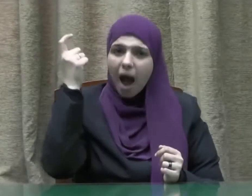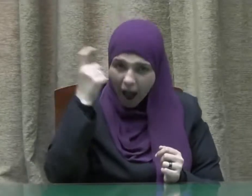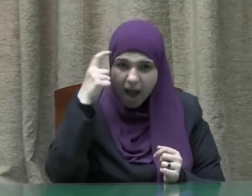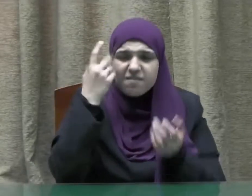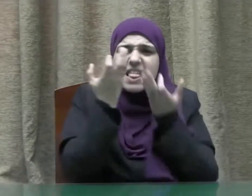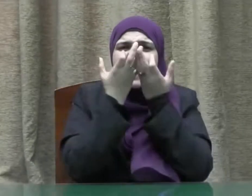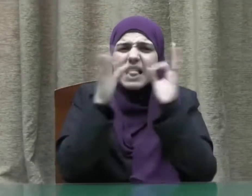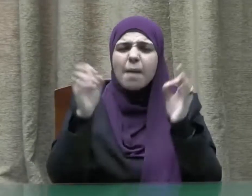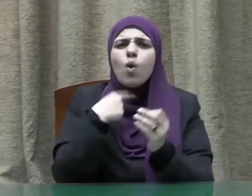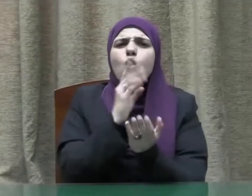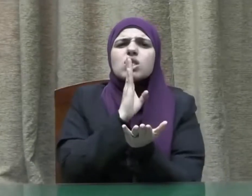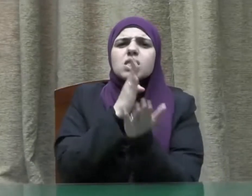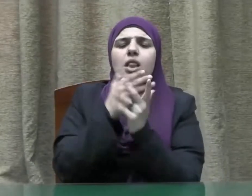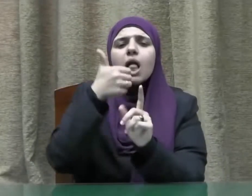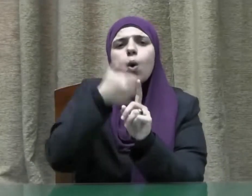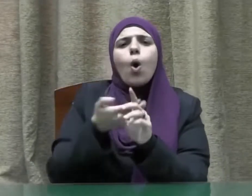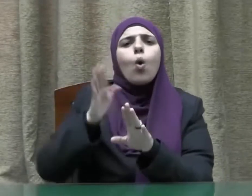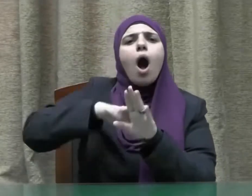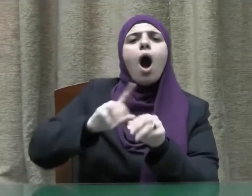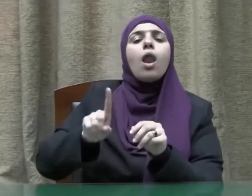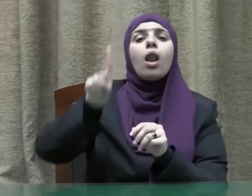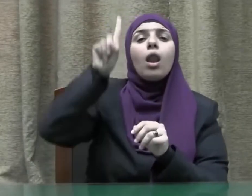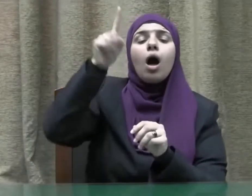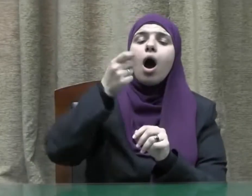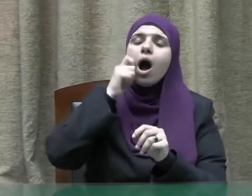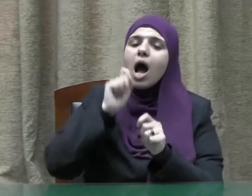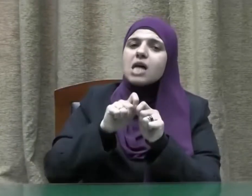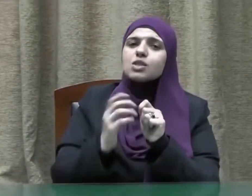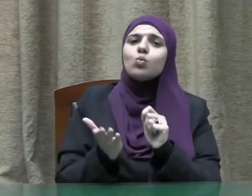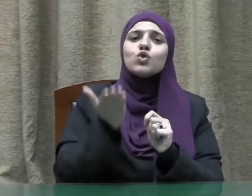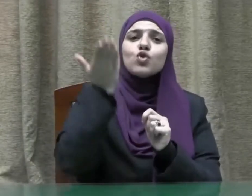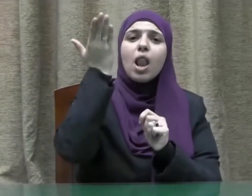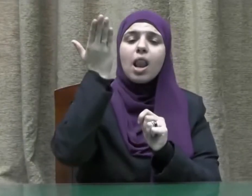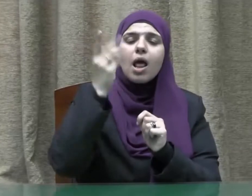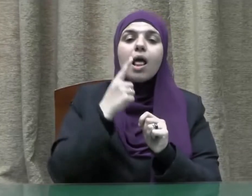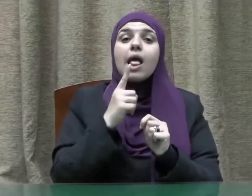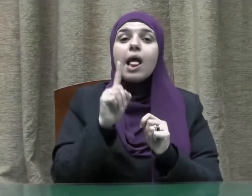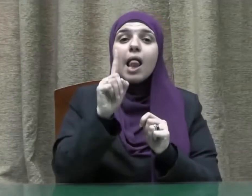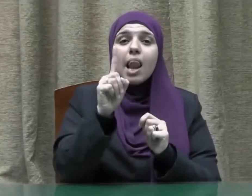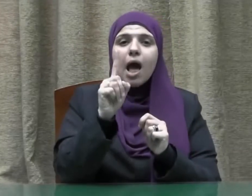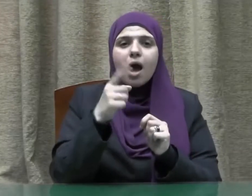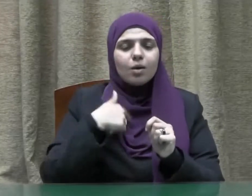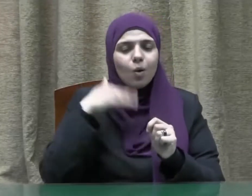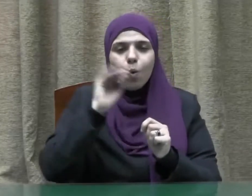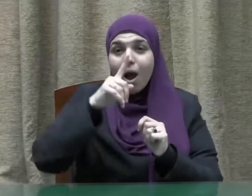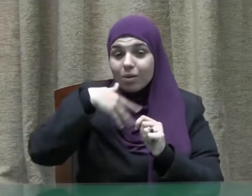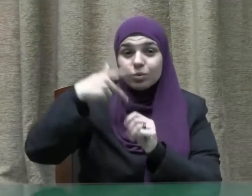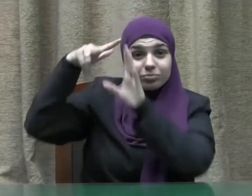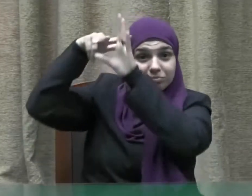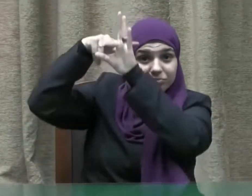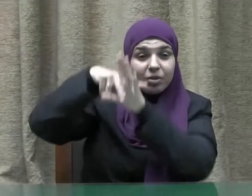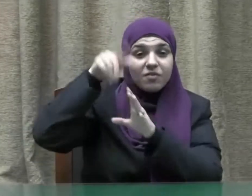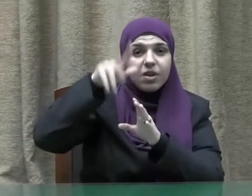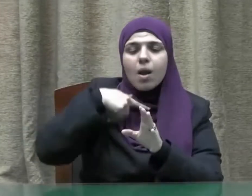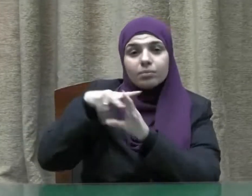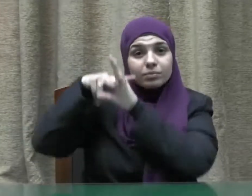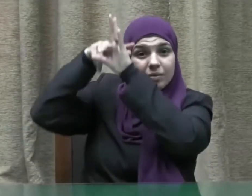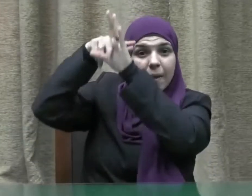الكامل وصدق توكله على الله عز وجل إلا أنه عندما وصل إلى